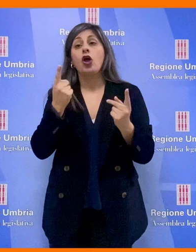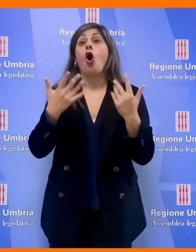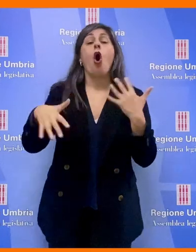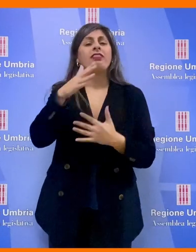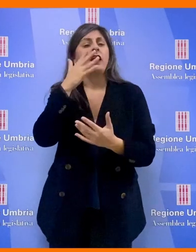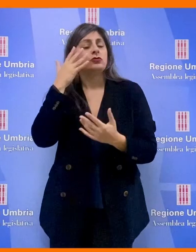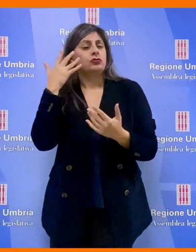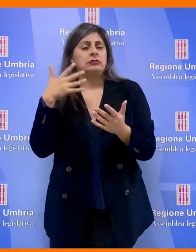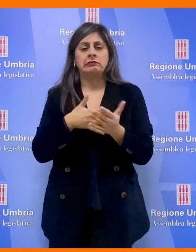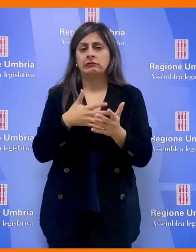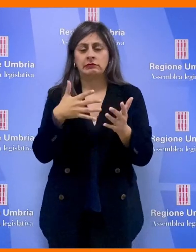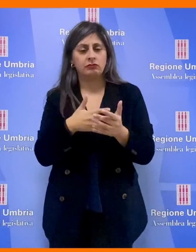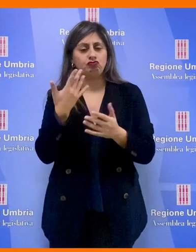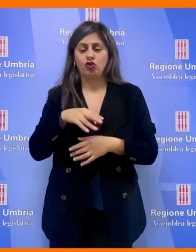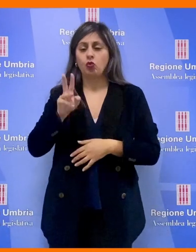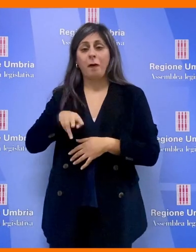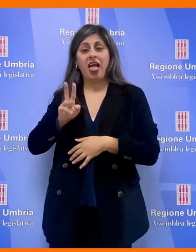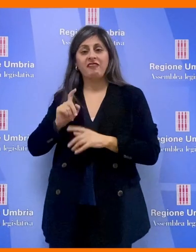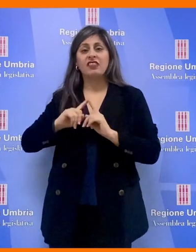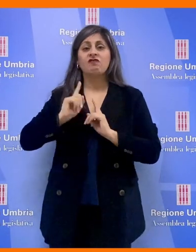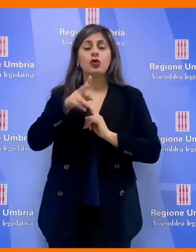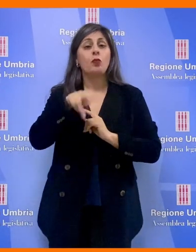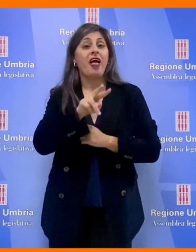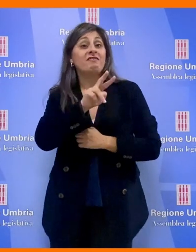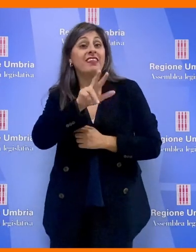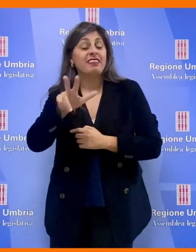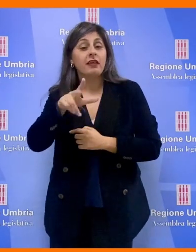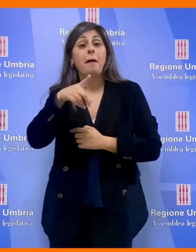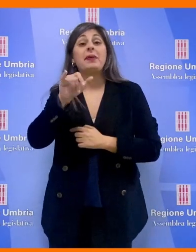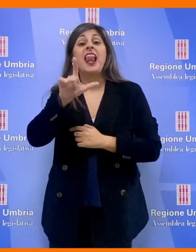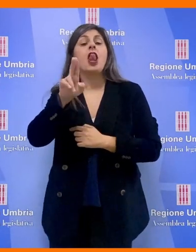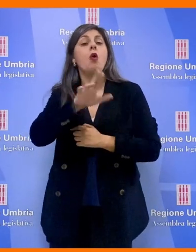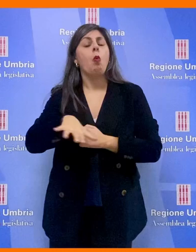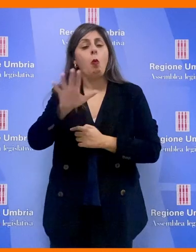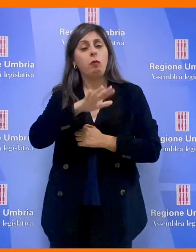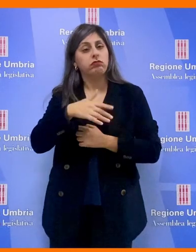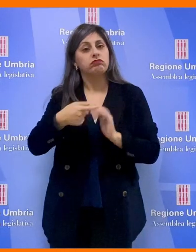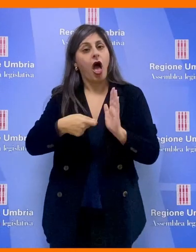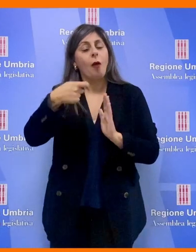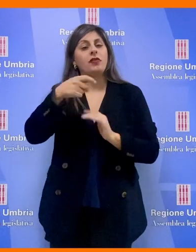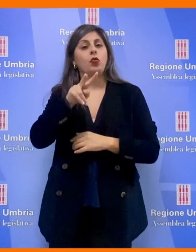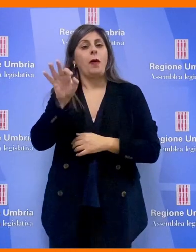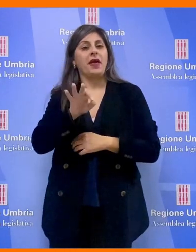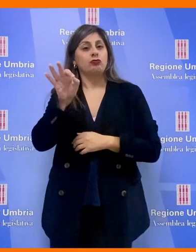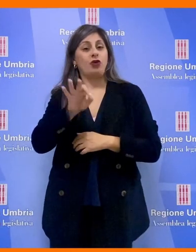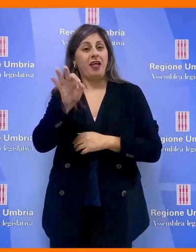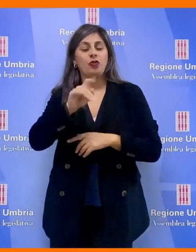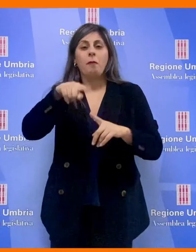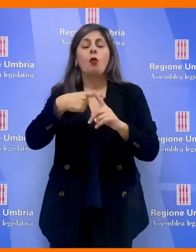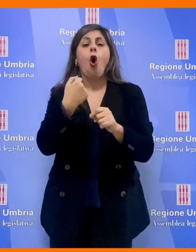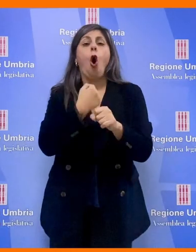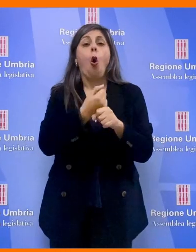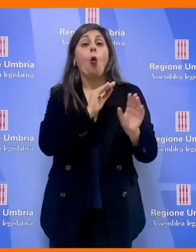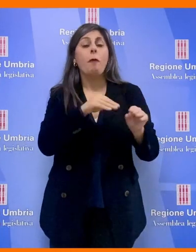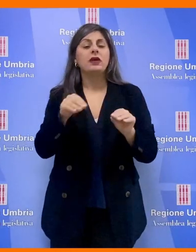contesto difficile, dal 2020 al 2023 il PIL Umbro è cresciuto del 2% e l